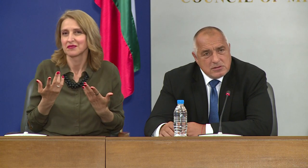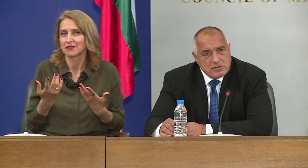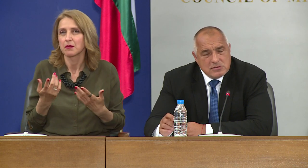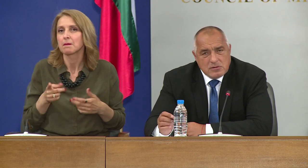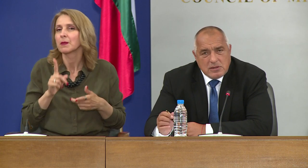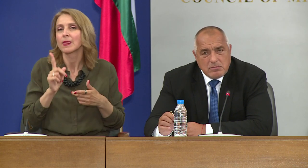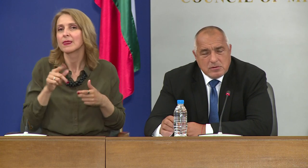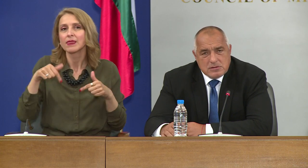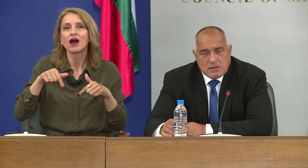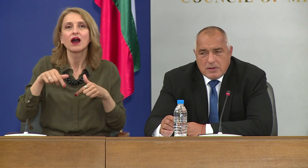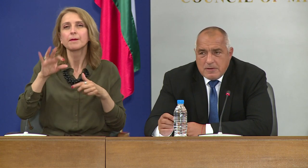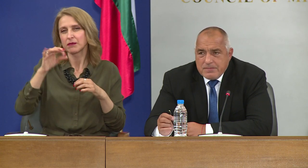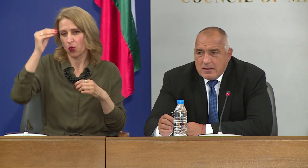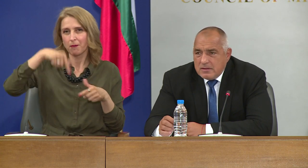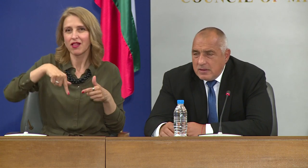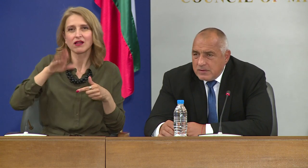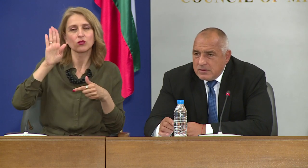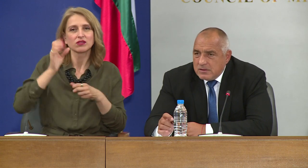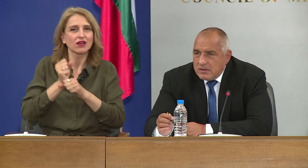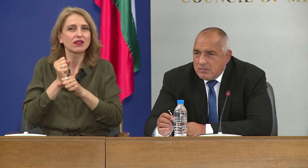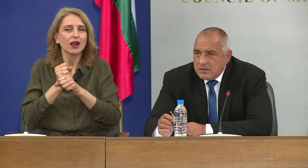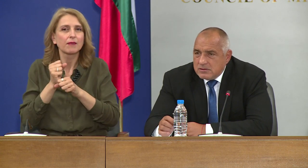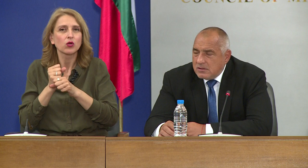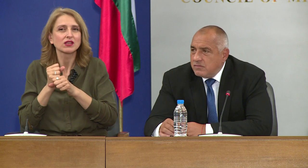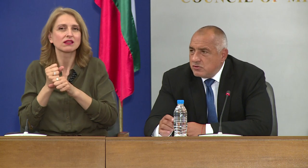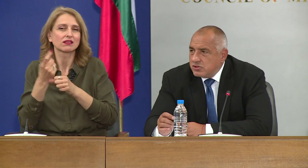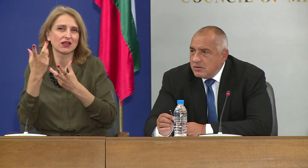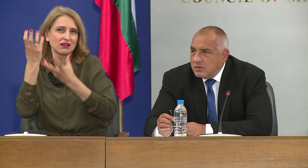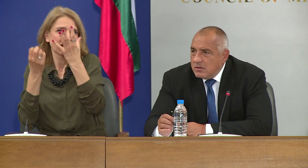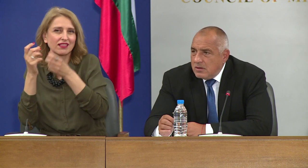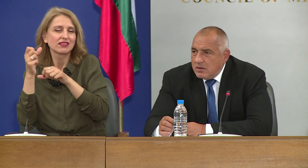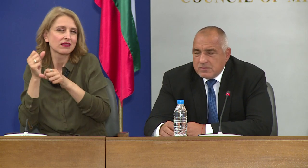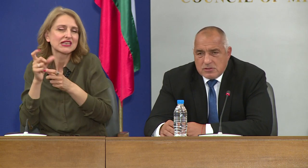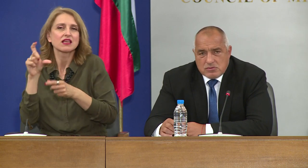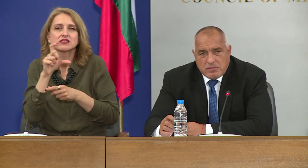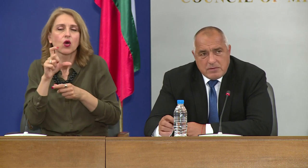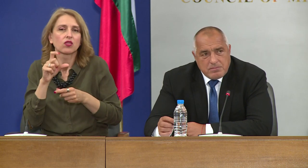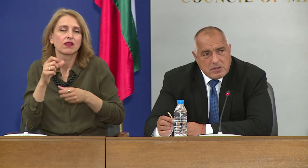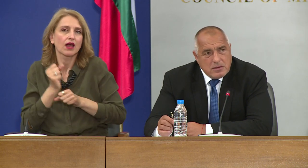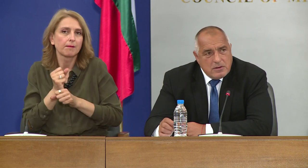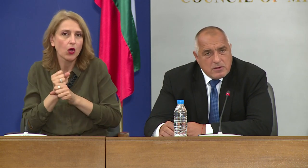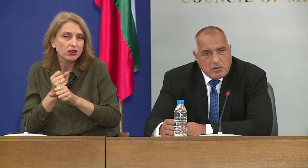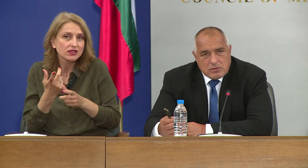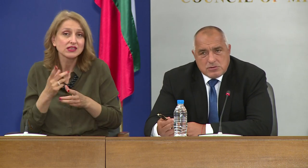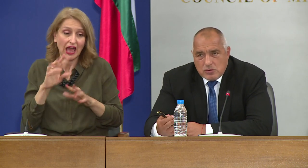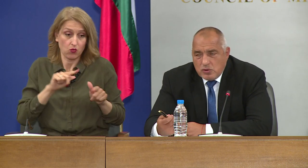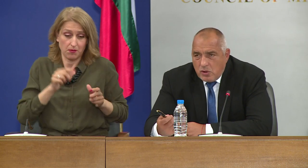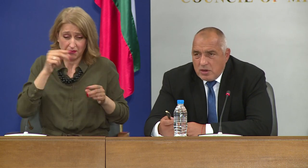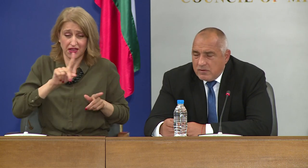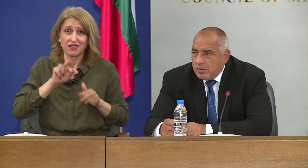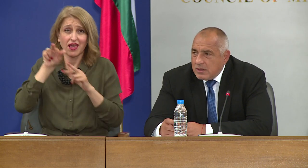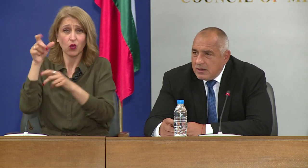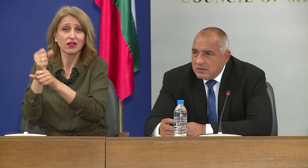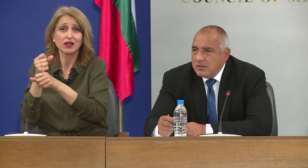тези български сезонни работници, няма да едат германиците в урчета. А в същото време пък, когато си